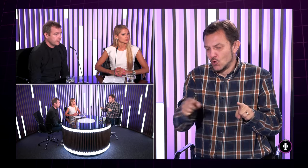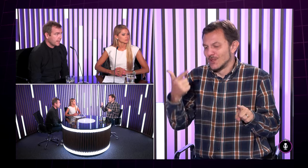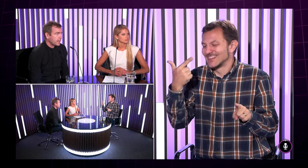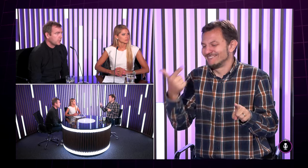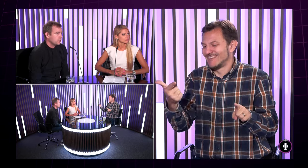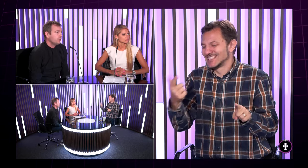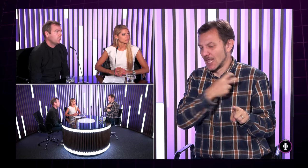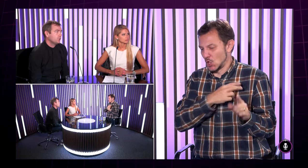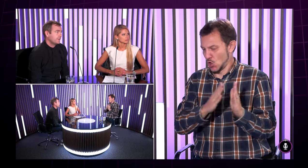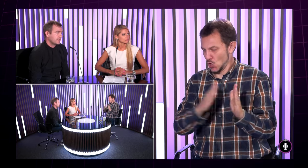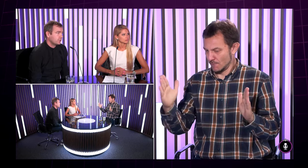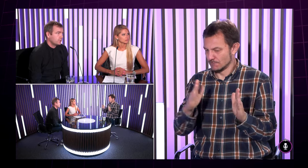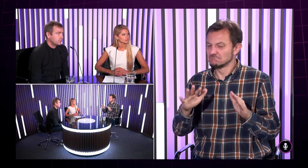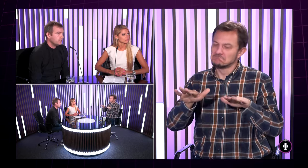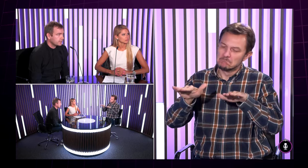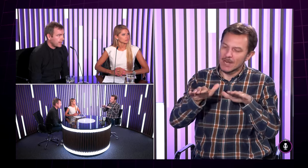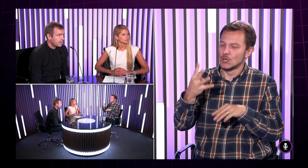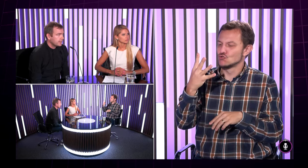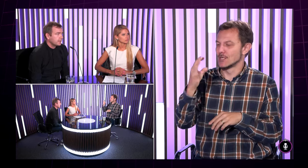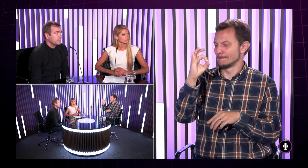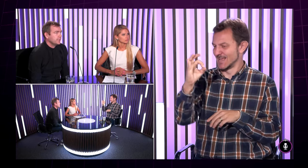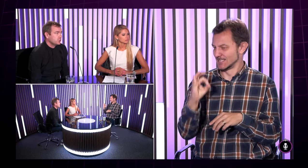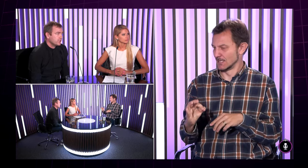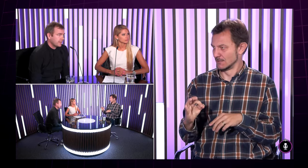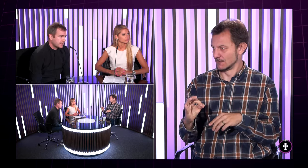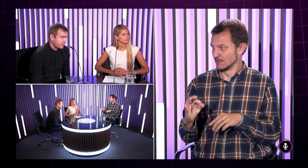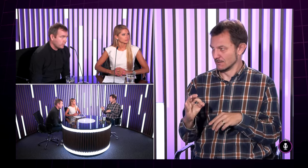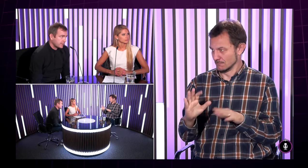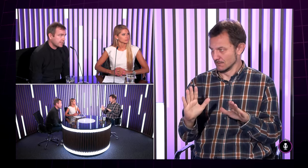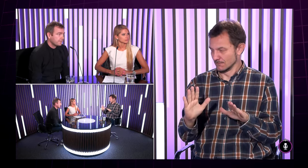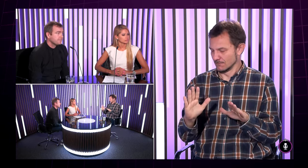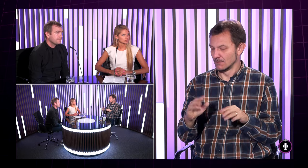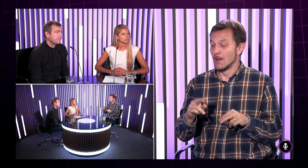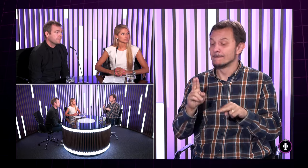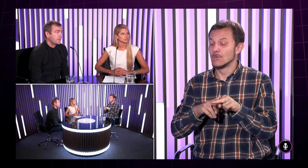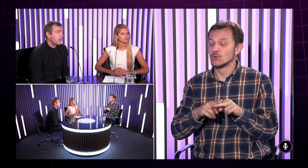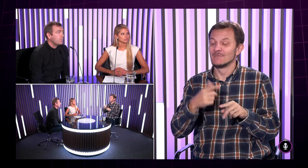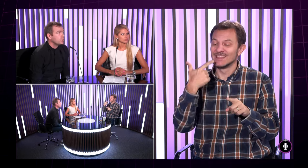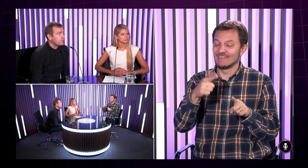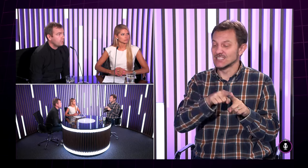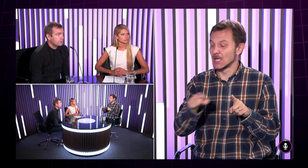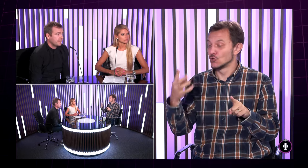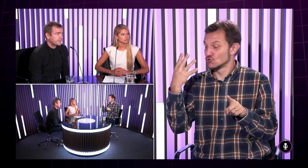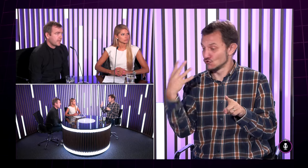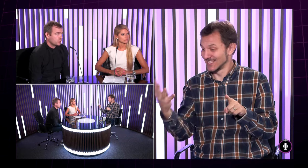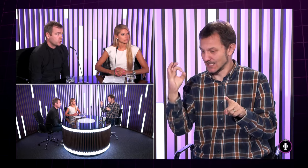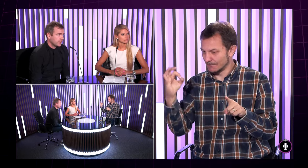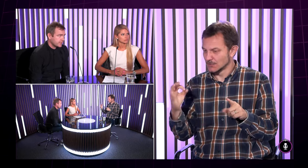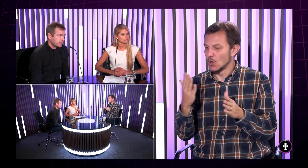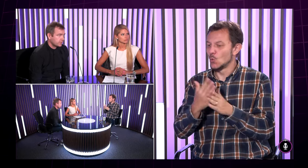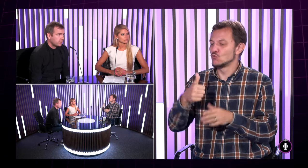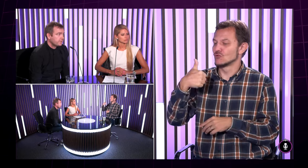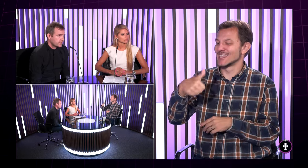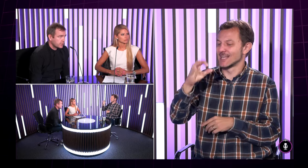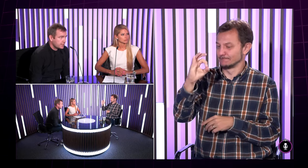narodenia do 20 rokov života, je 4 % populácie. Potom 20 až